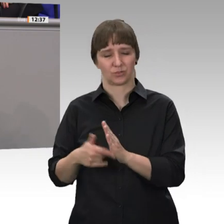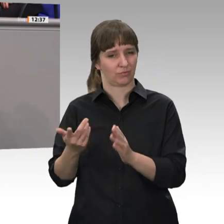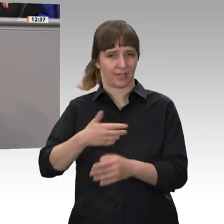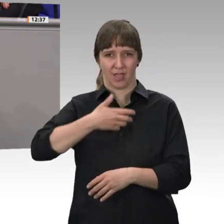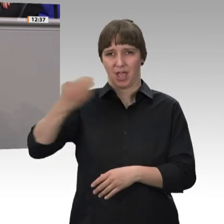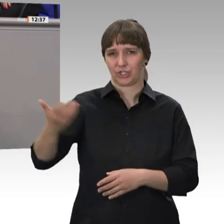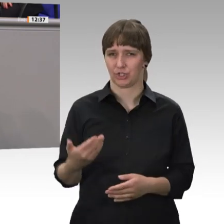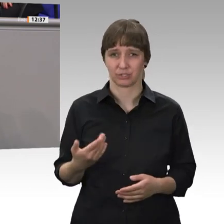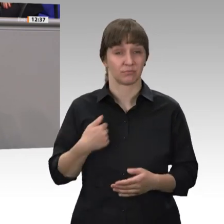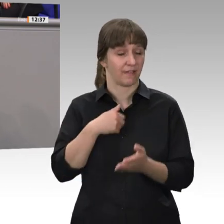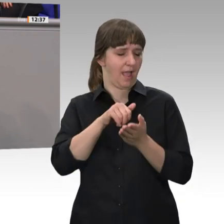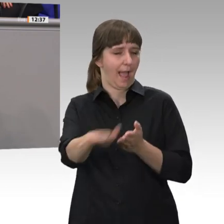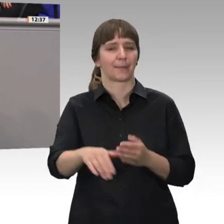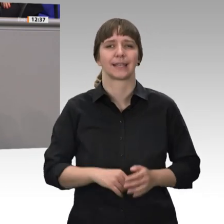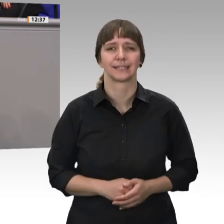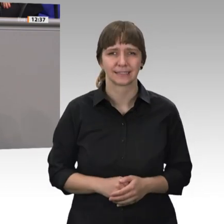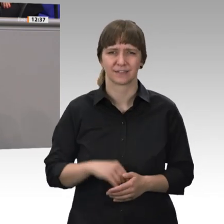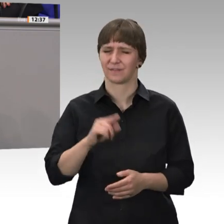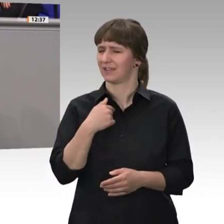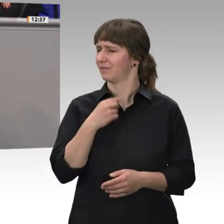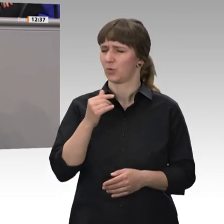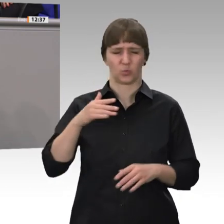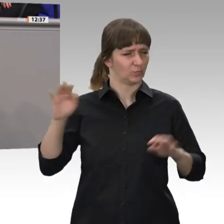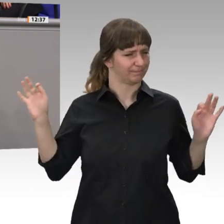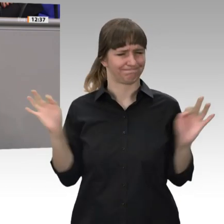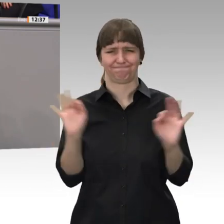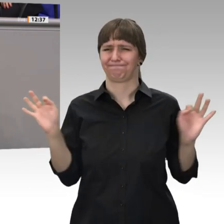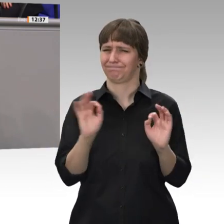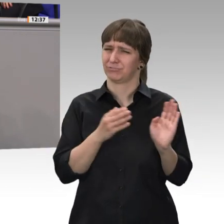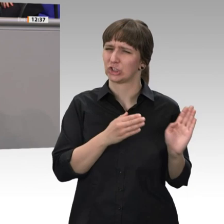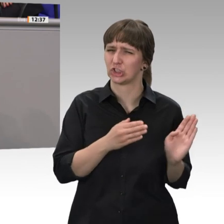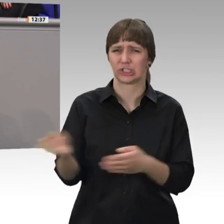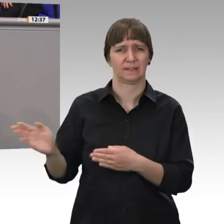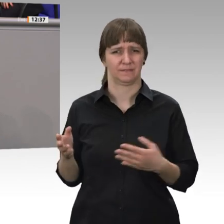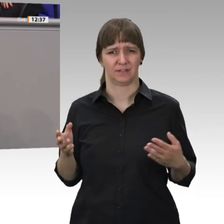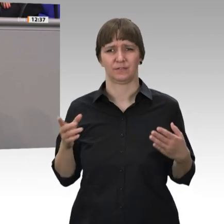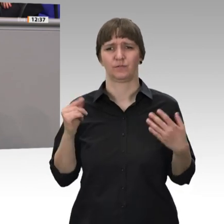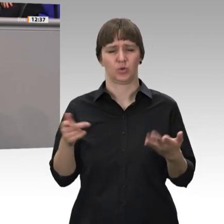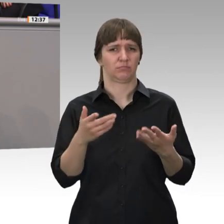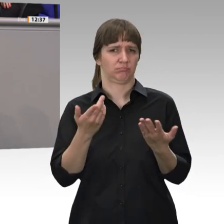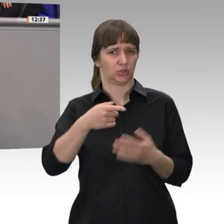lehnen wir nicht nur ab, das halten wir für falsch, das halten wir für einen Anschlag auf die Grundfesten der deutschen Rentenversicherung.